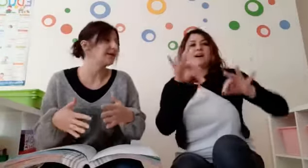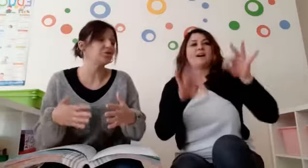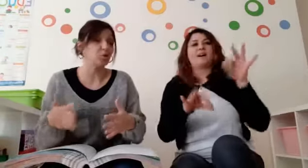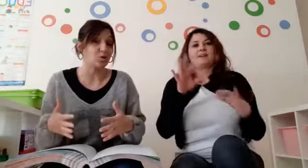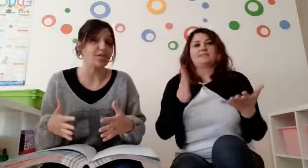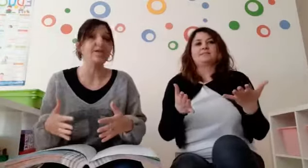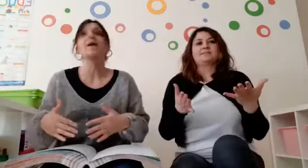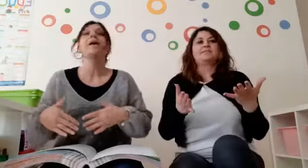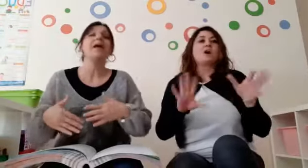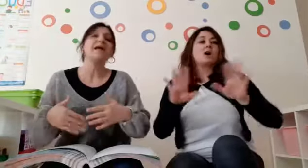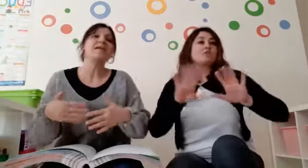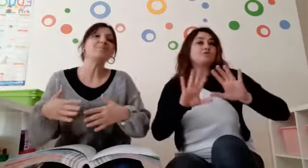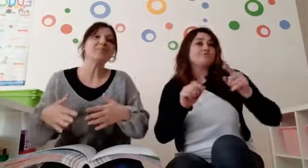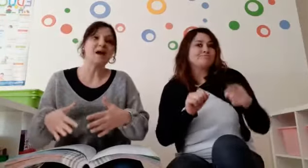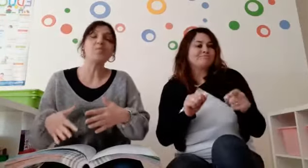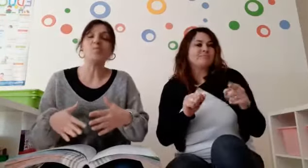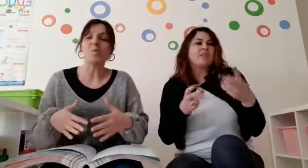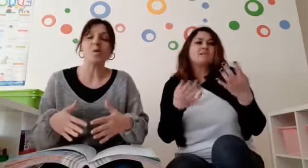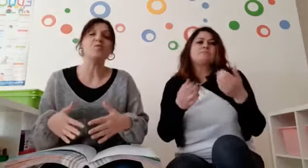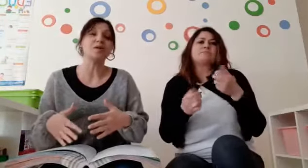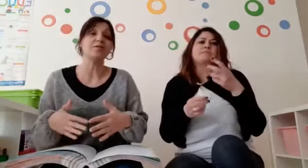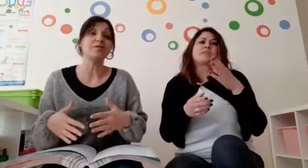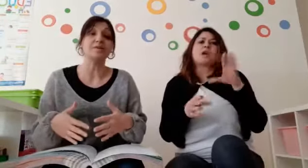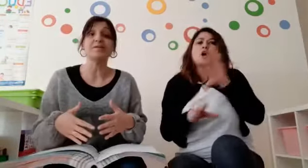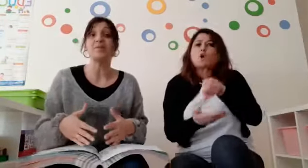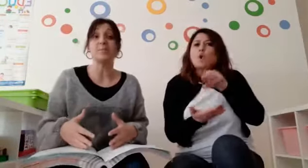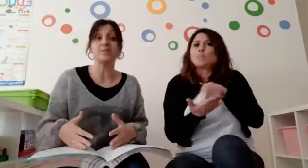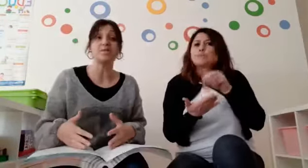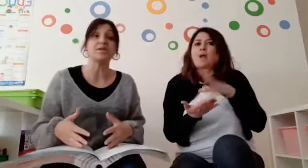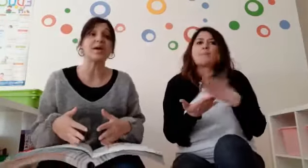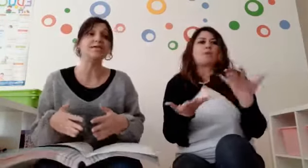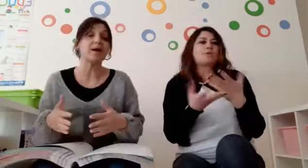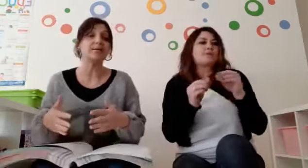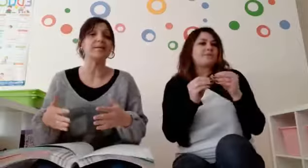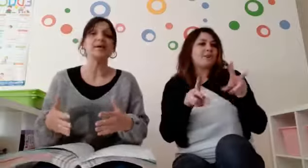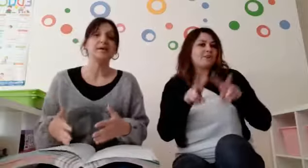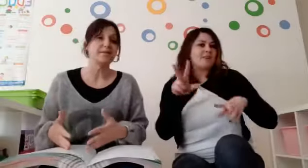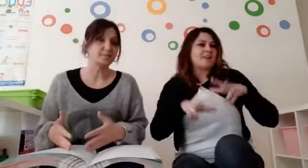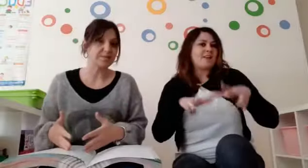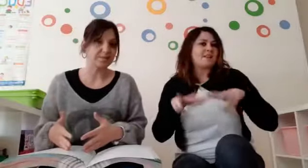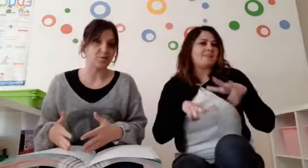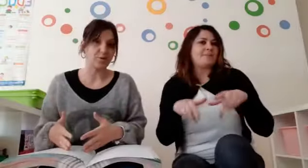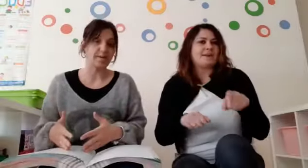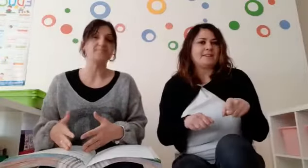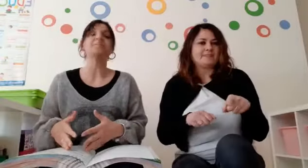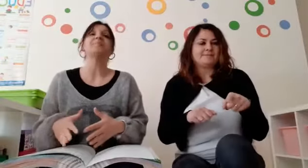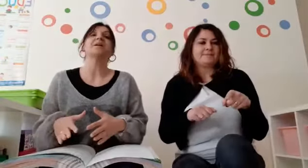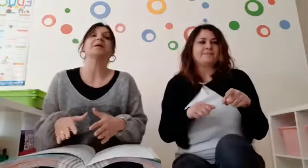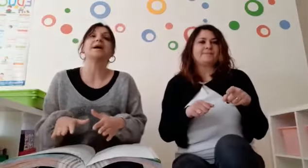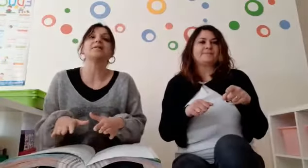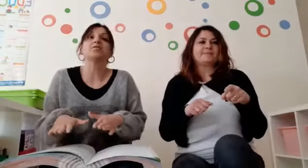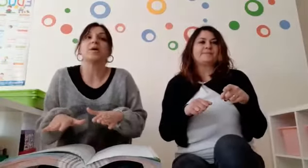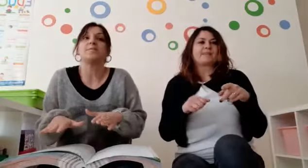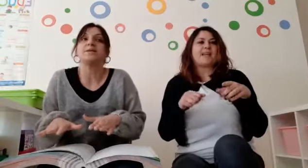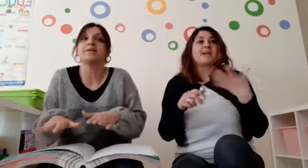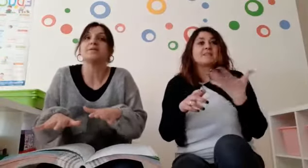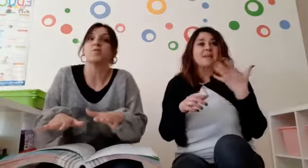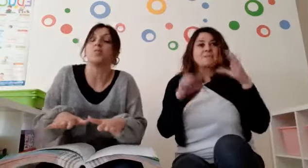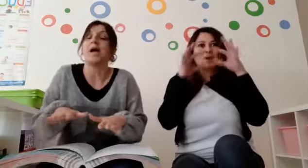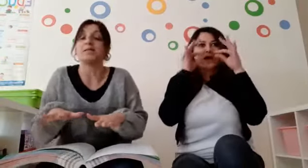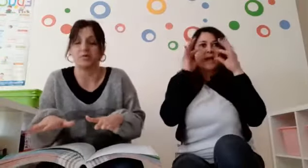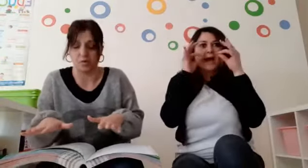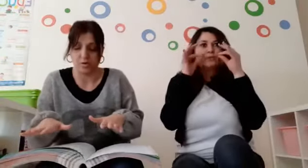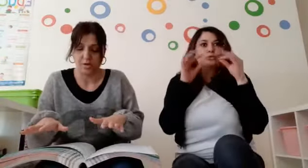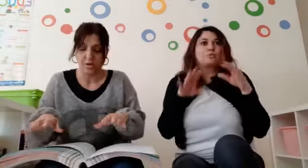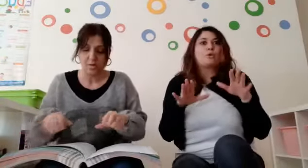degli attori e imitiamo un po' quello che fanno gli amici animali di questa storia. Il gatto cammina di